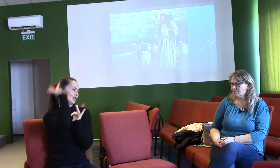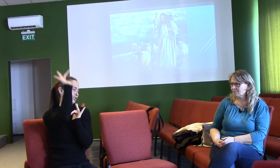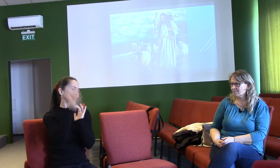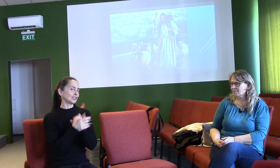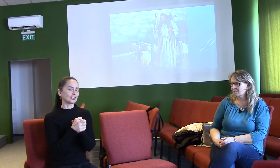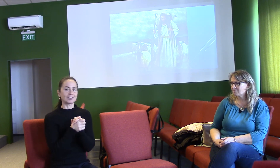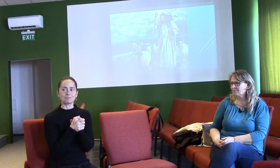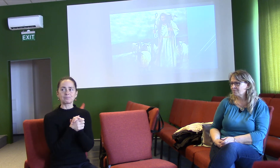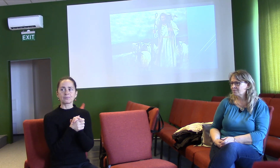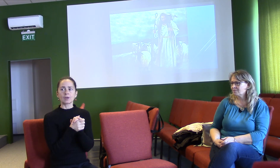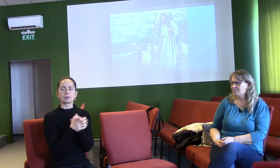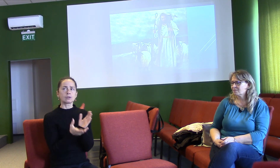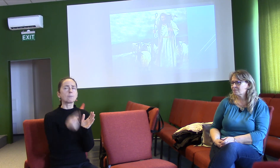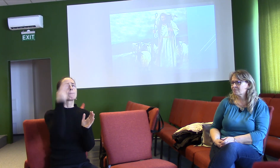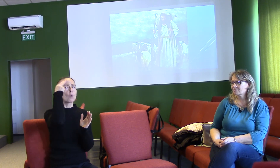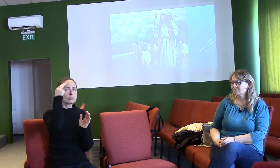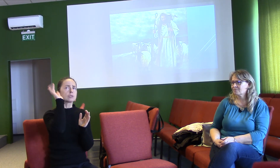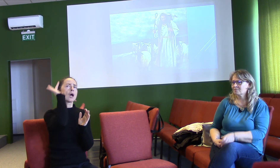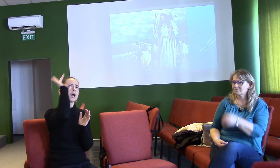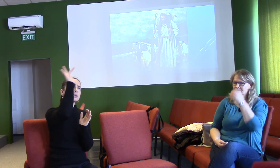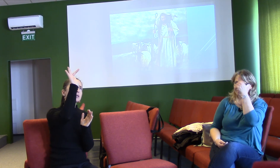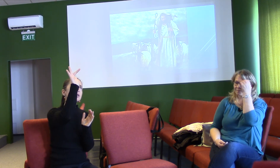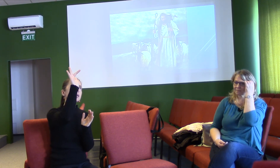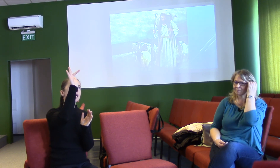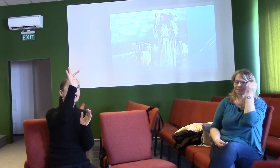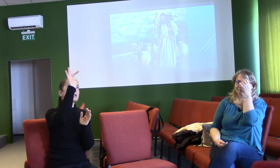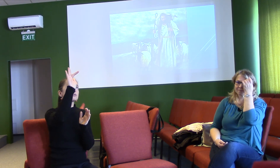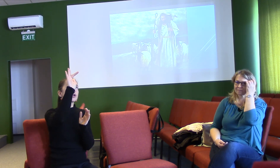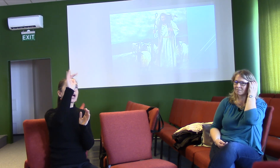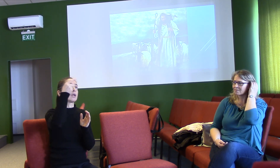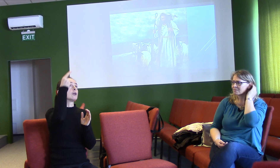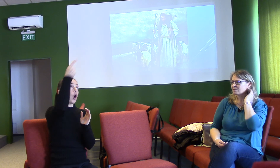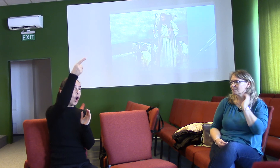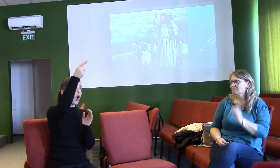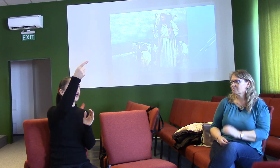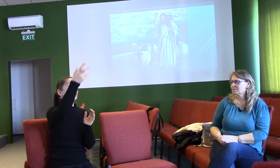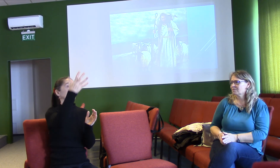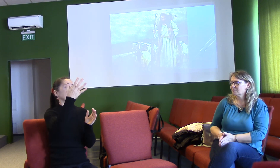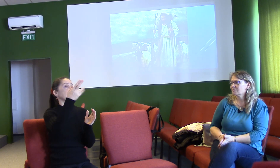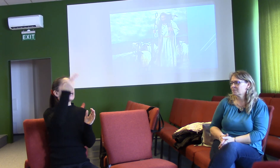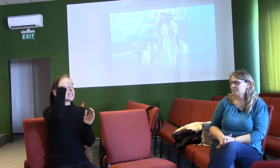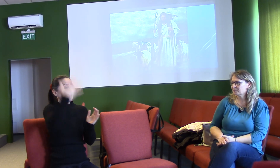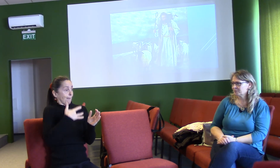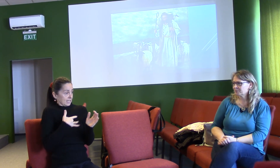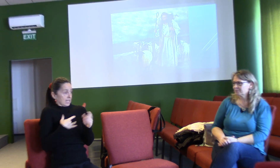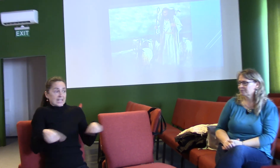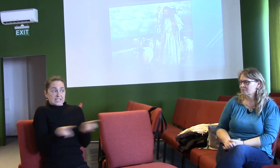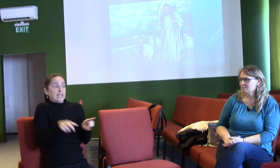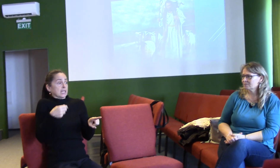poznání Boha o obostrané poznání a jde tu taky o osobní kontakt.